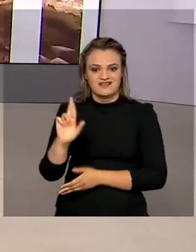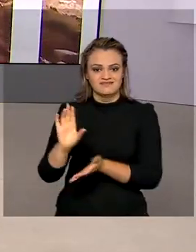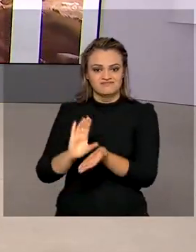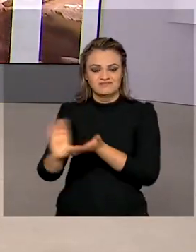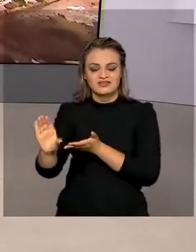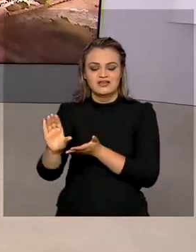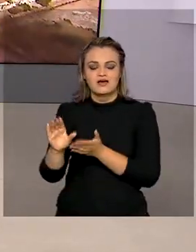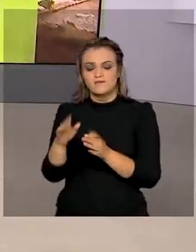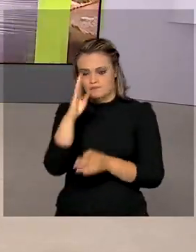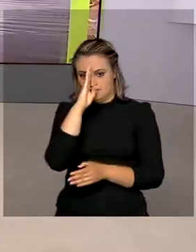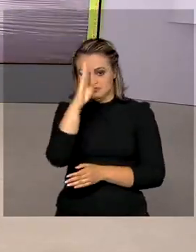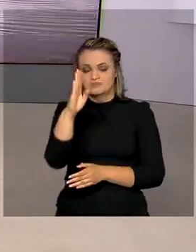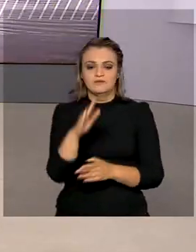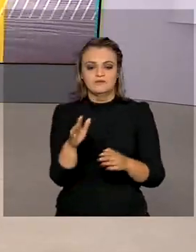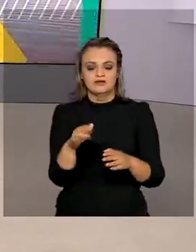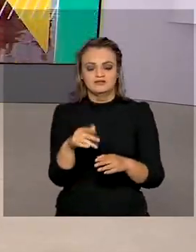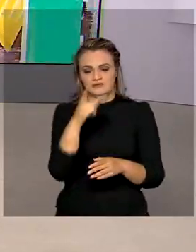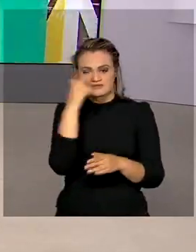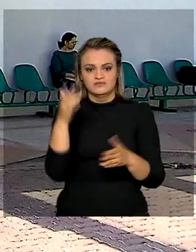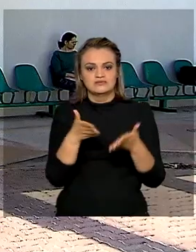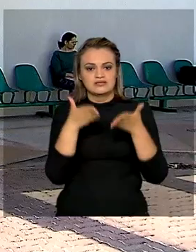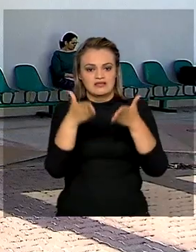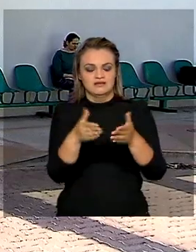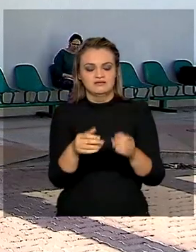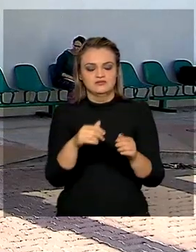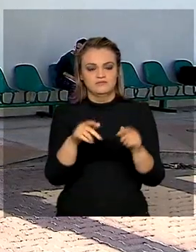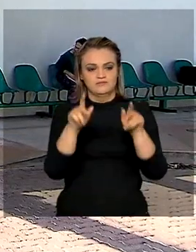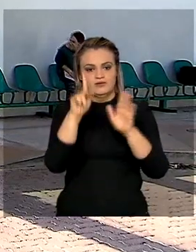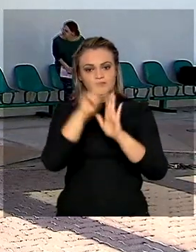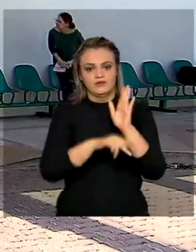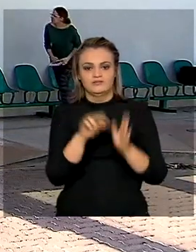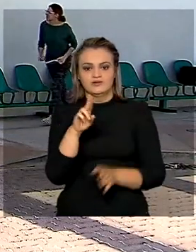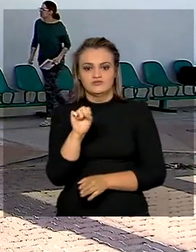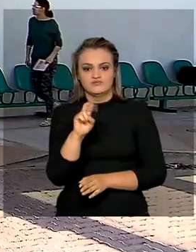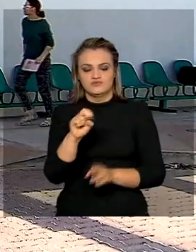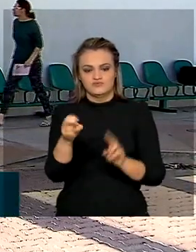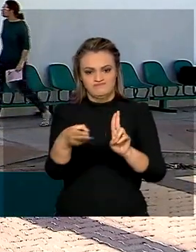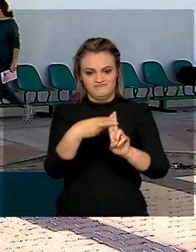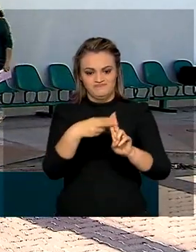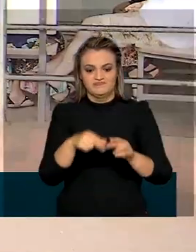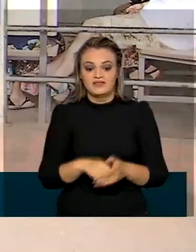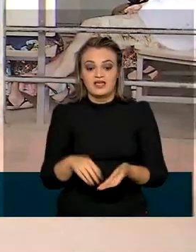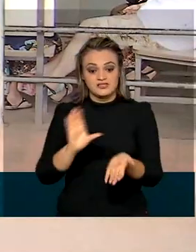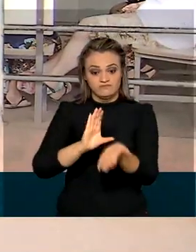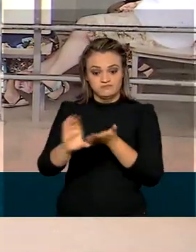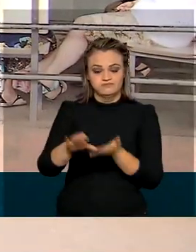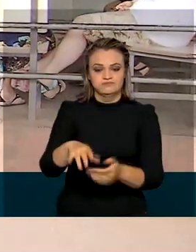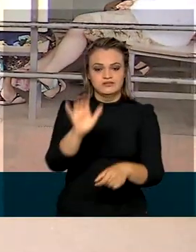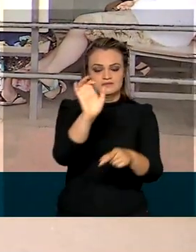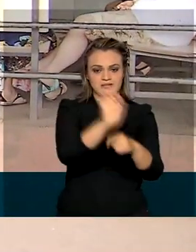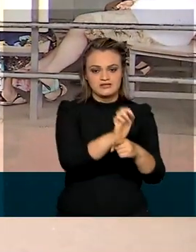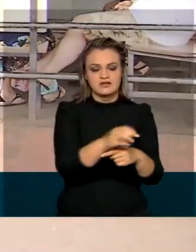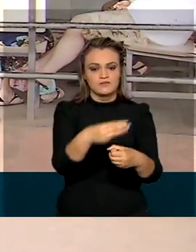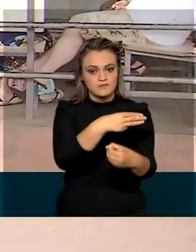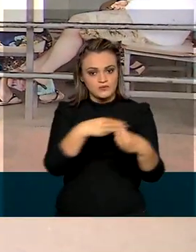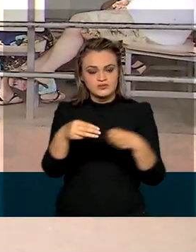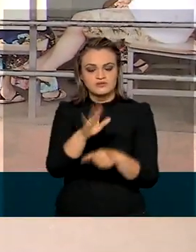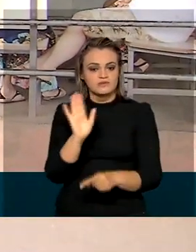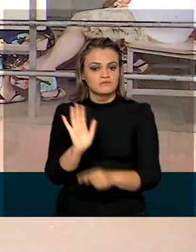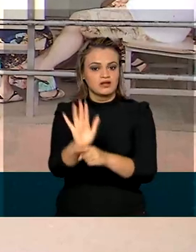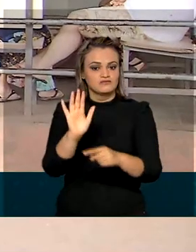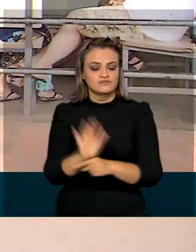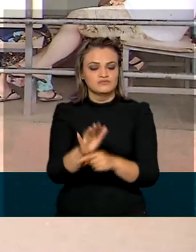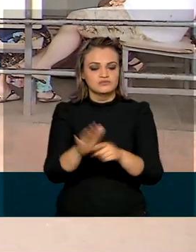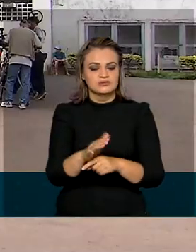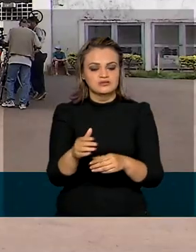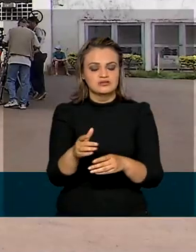entrada dos pacientes atendidos pelo SUS. Os recursos serão repassados para estados e municípios fortalecerem